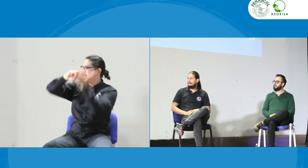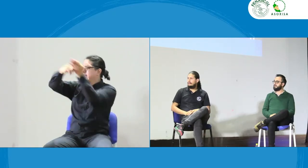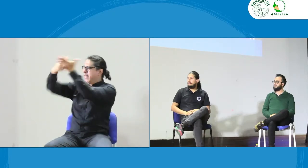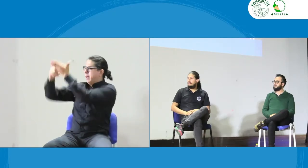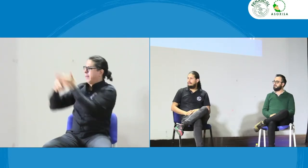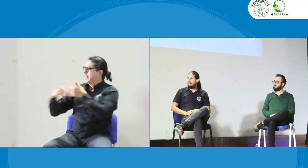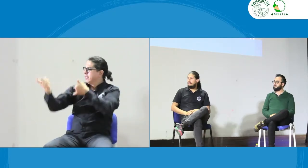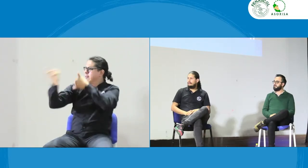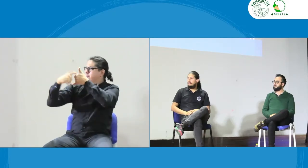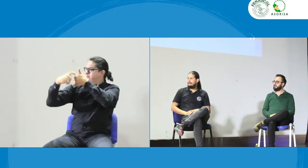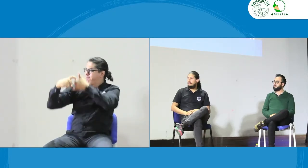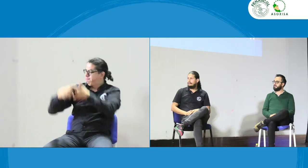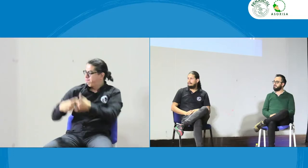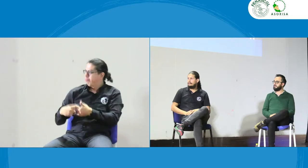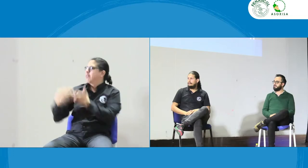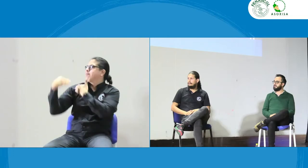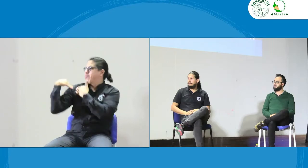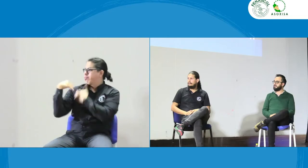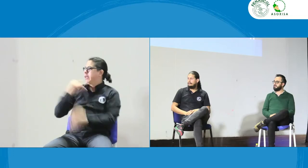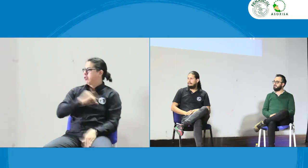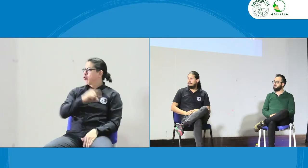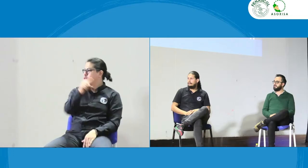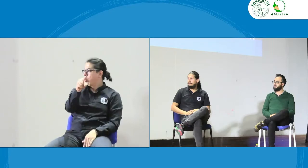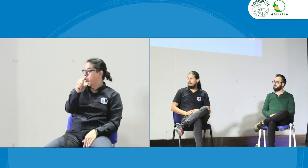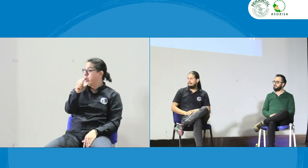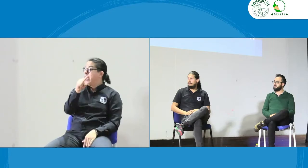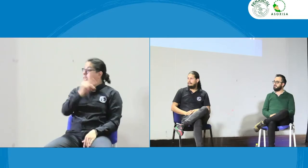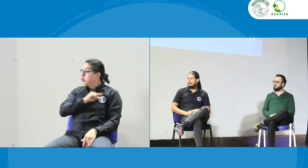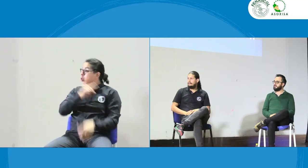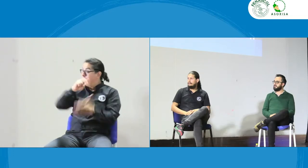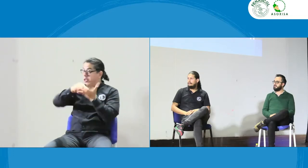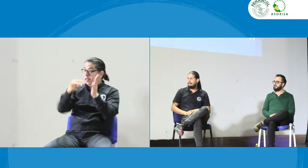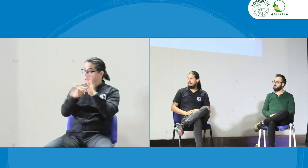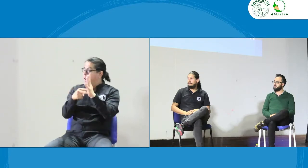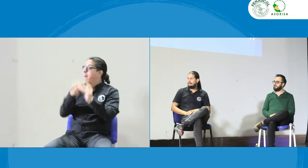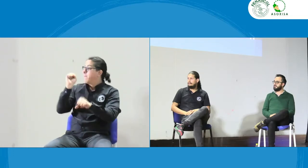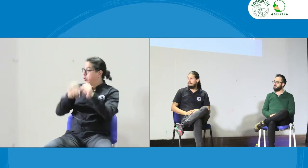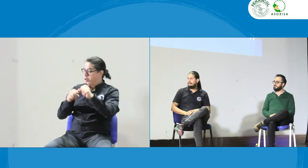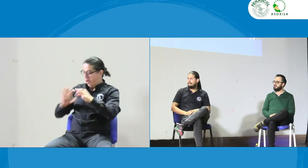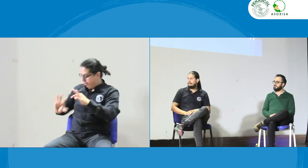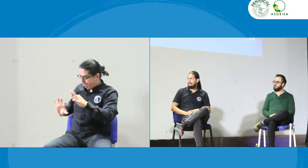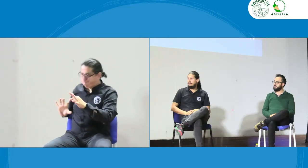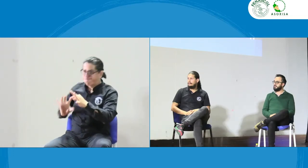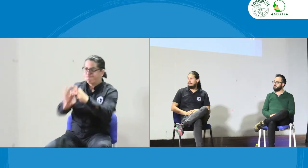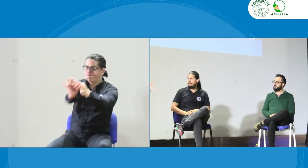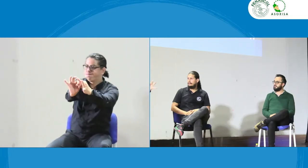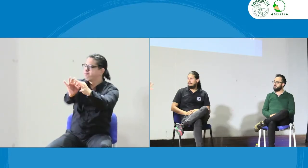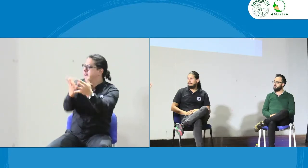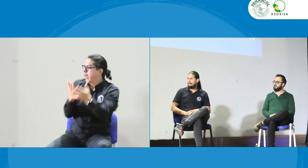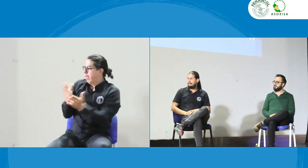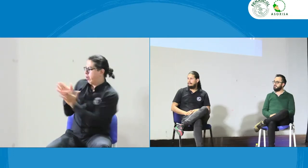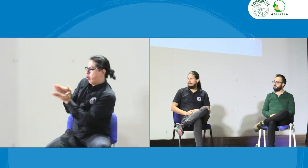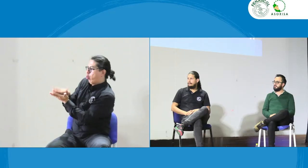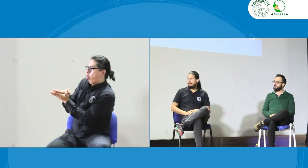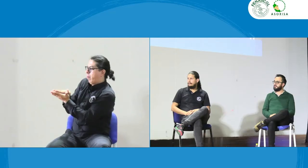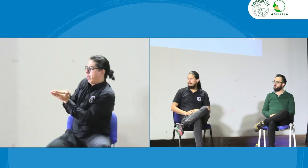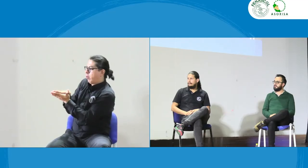nacional de intérpretes el INSOR es el responsable de esto entonces con el INSOR posiblemente